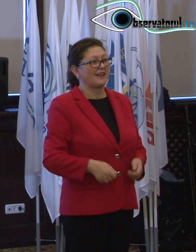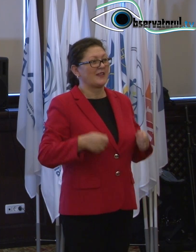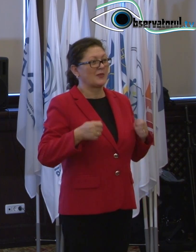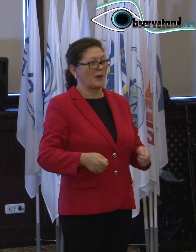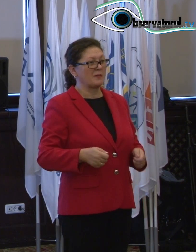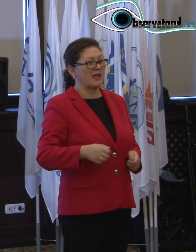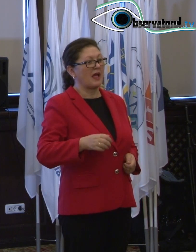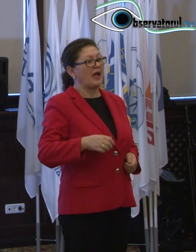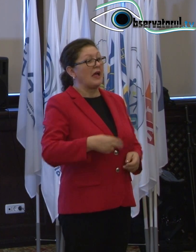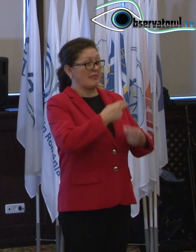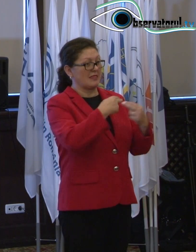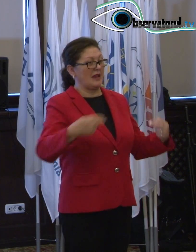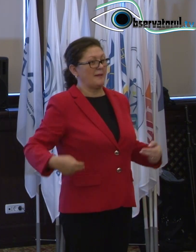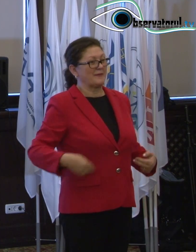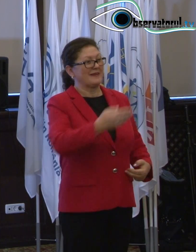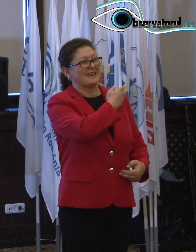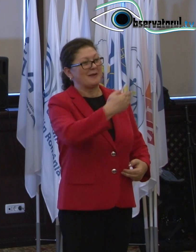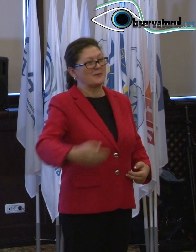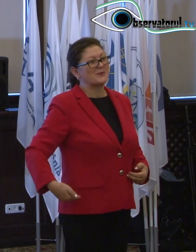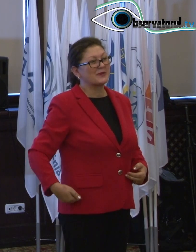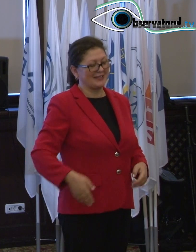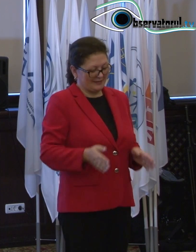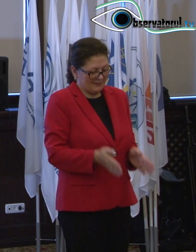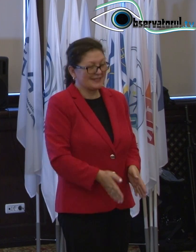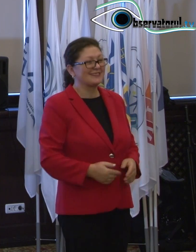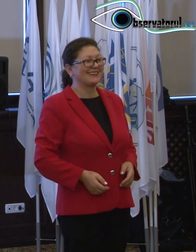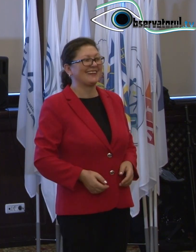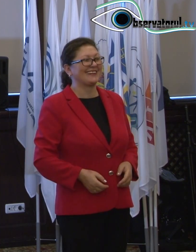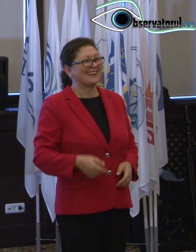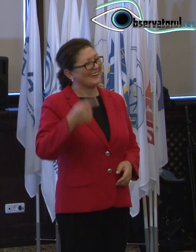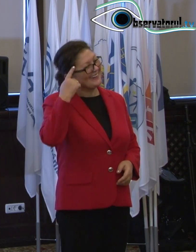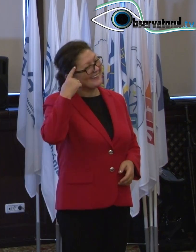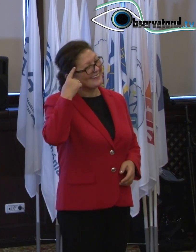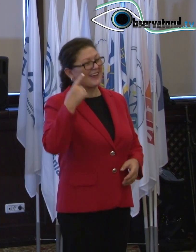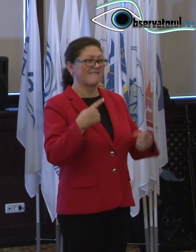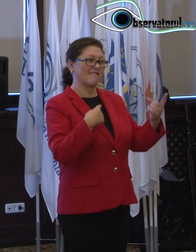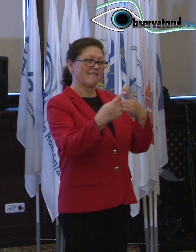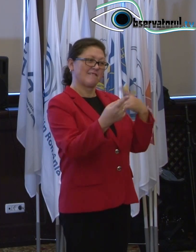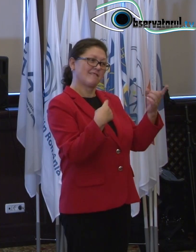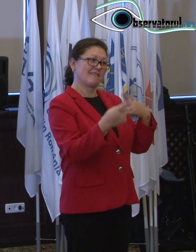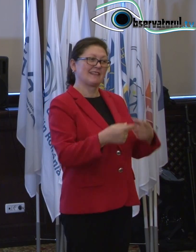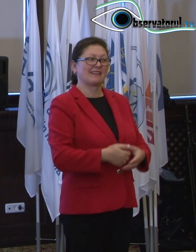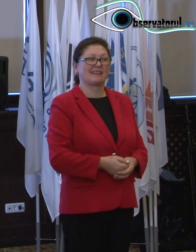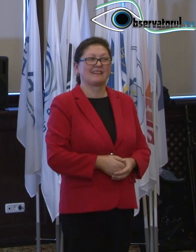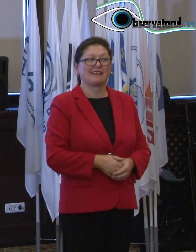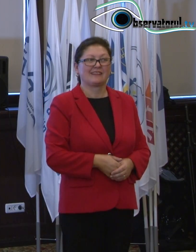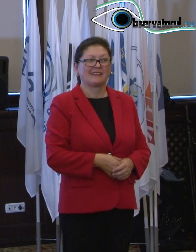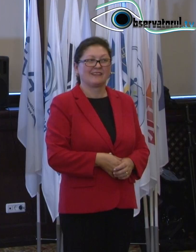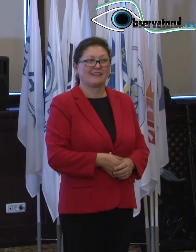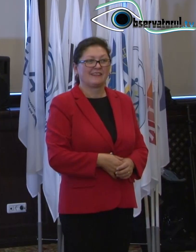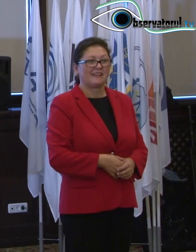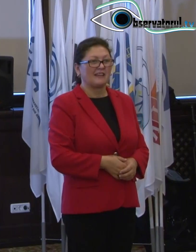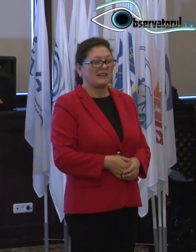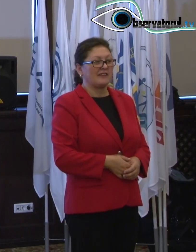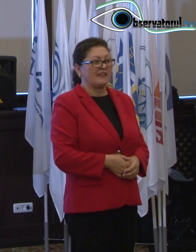mai amintesc, dar nu bine numele, chiar dacă sta acolo partită. Știu că a fost interlocutorul și ar fi foarte frumos ca acel